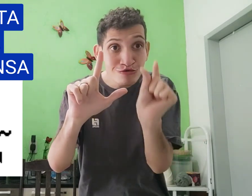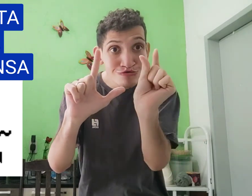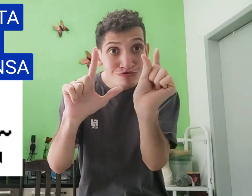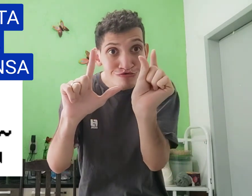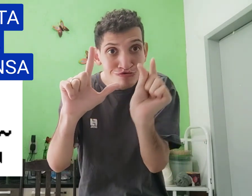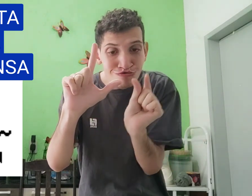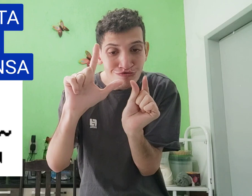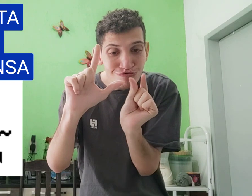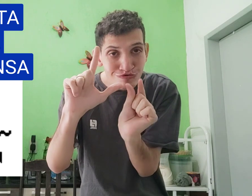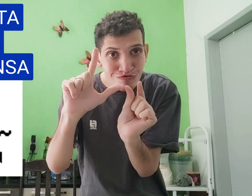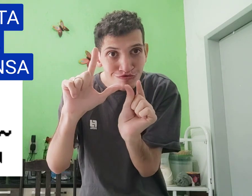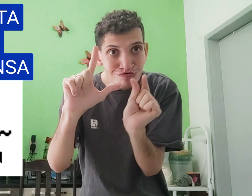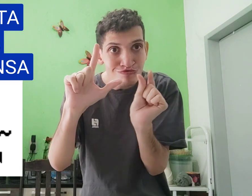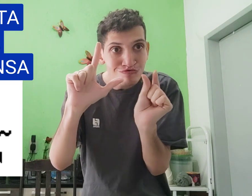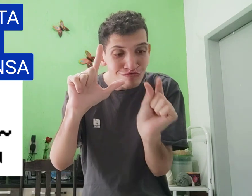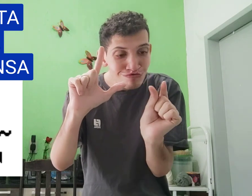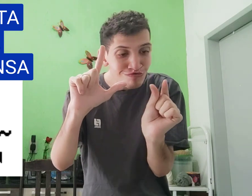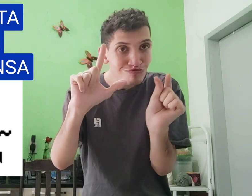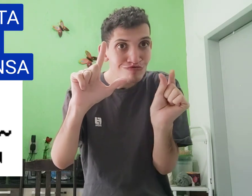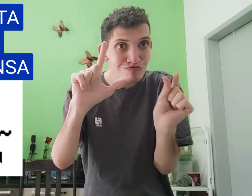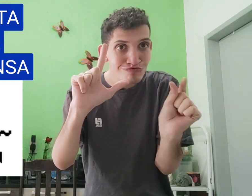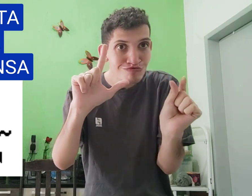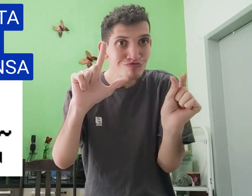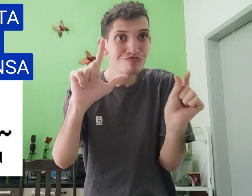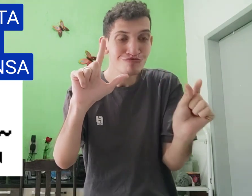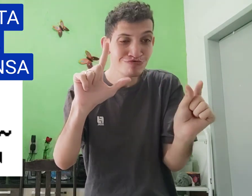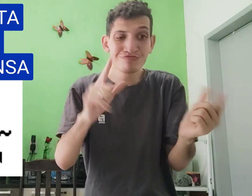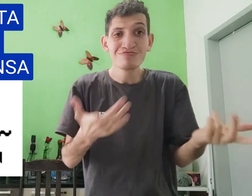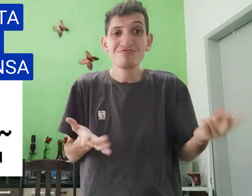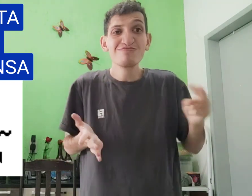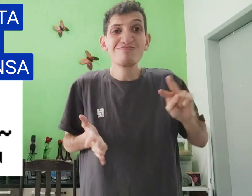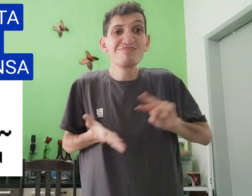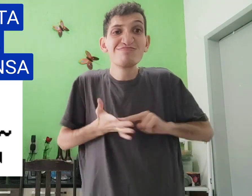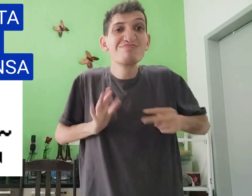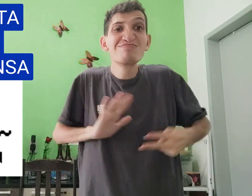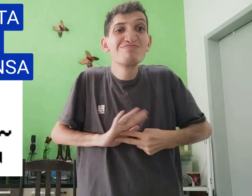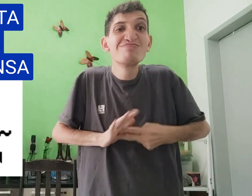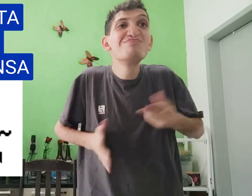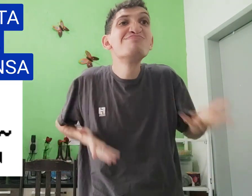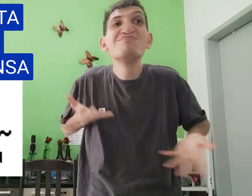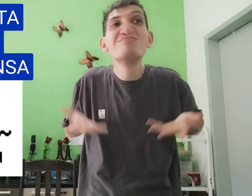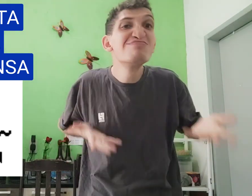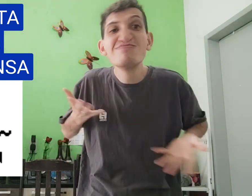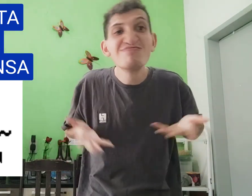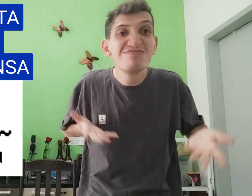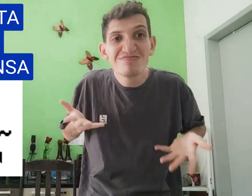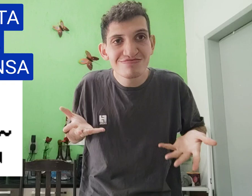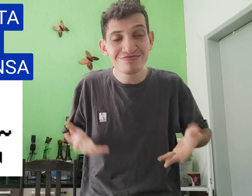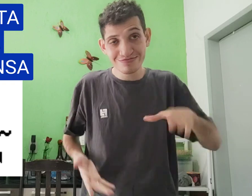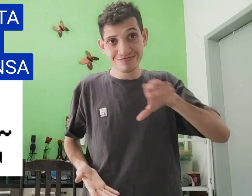Então, olha. Assim, assim, assim, assim. Então, isso significa o que?